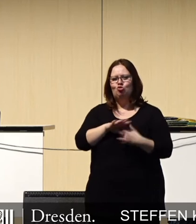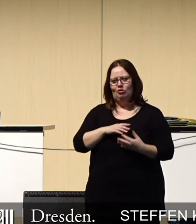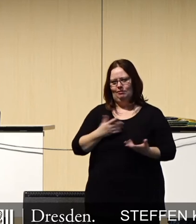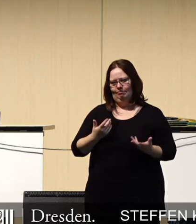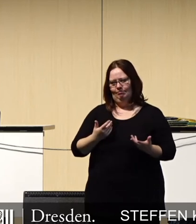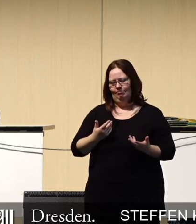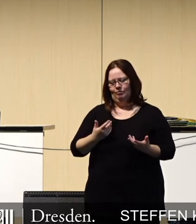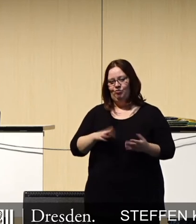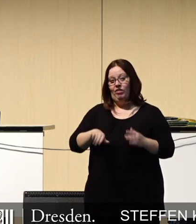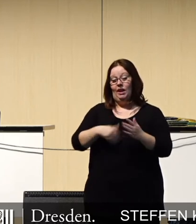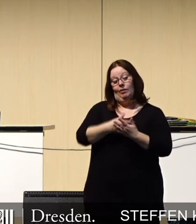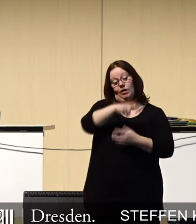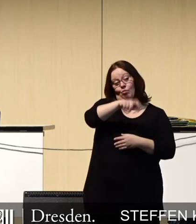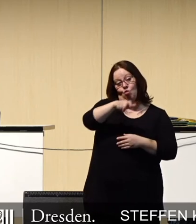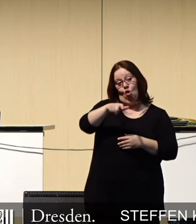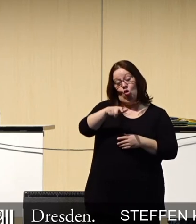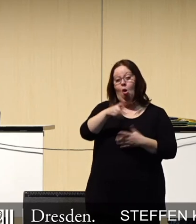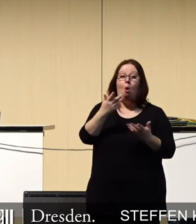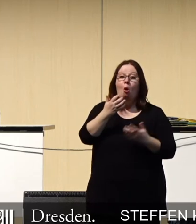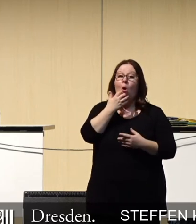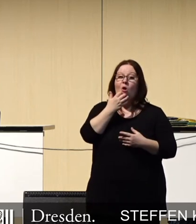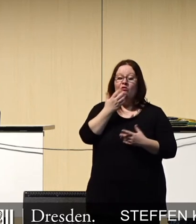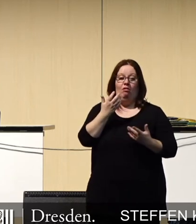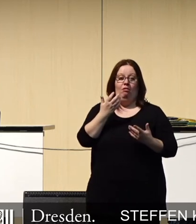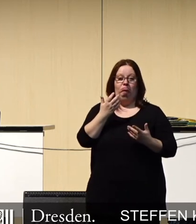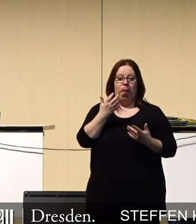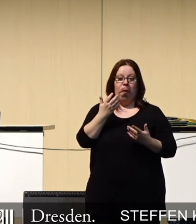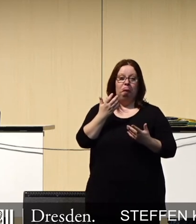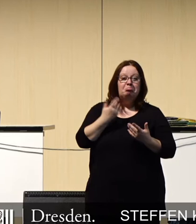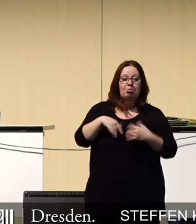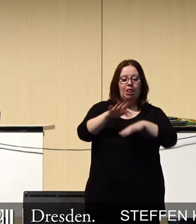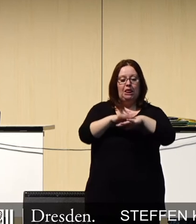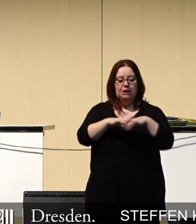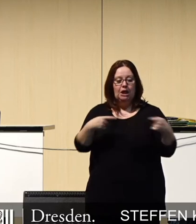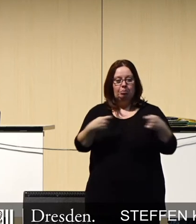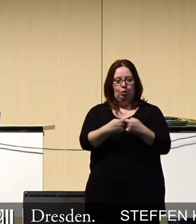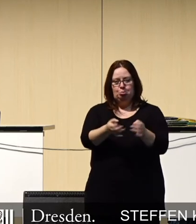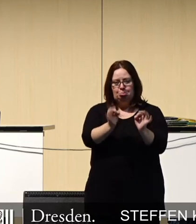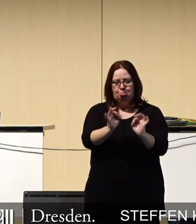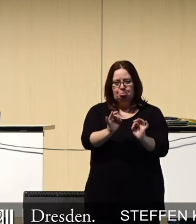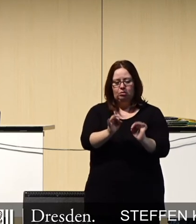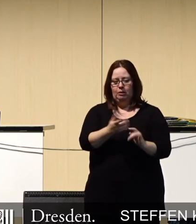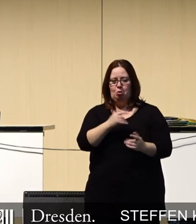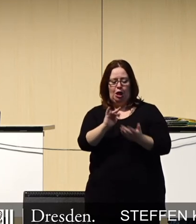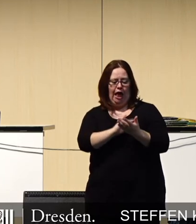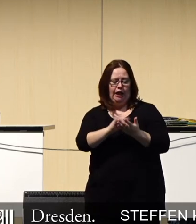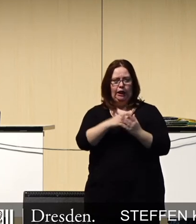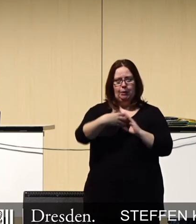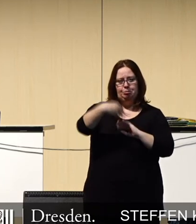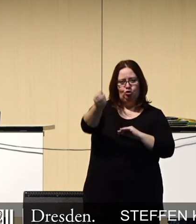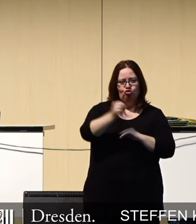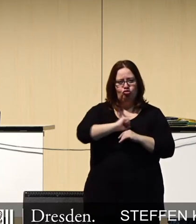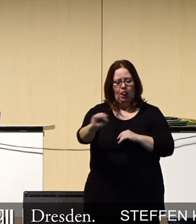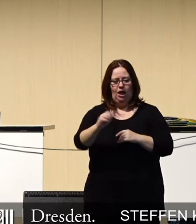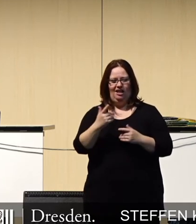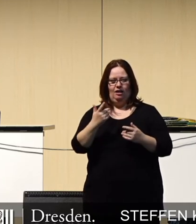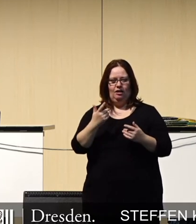Bürger, die sich damit erhoffen, eine bessere Netzanbindung zu haben, ein besseres Handynetz, eine bessere